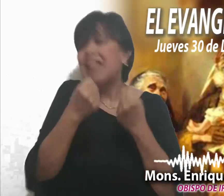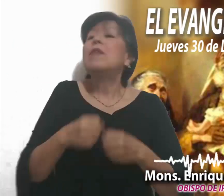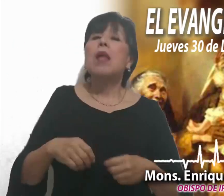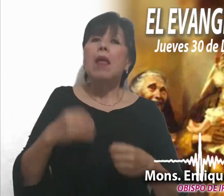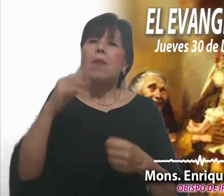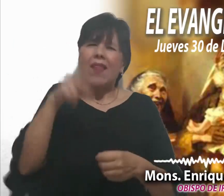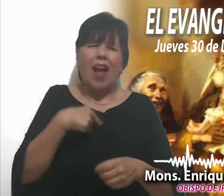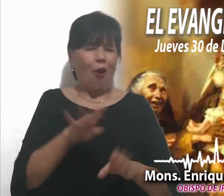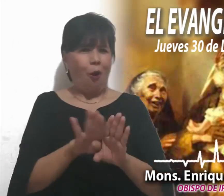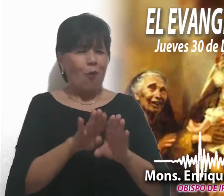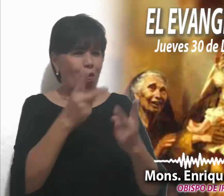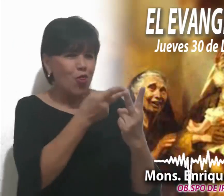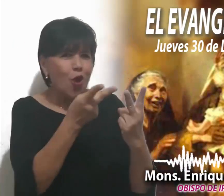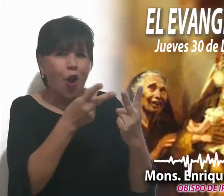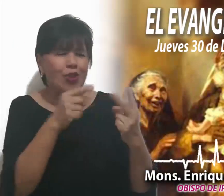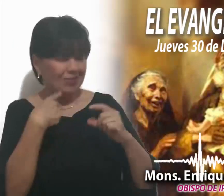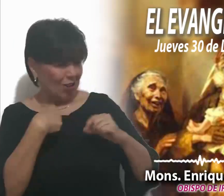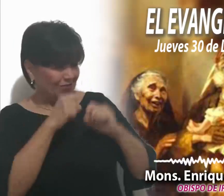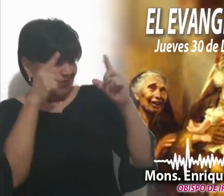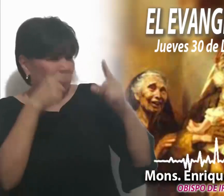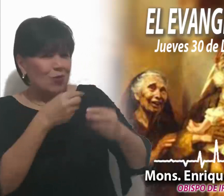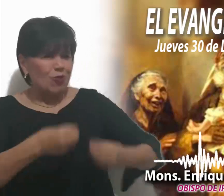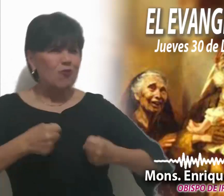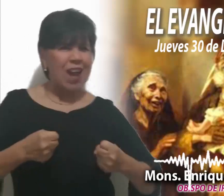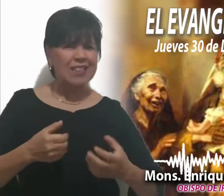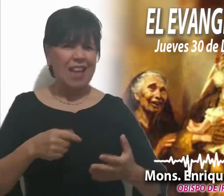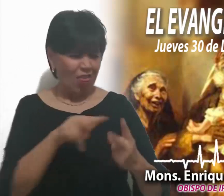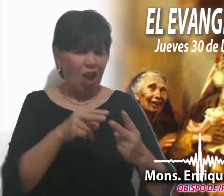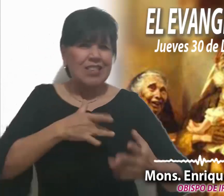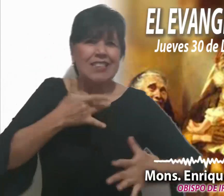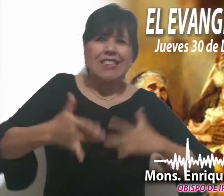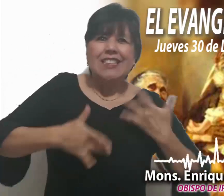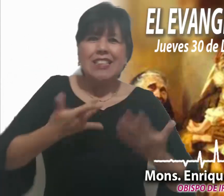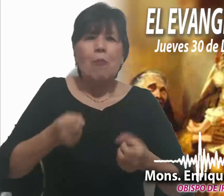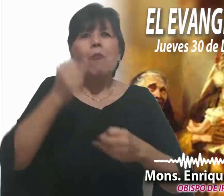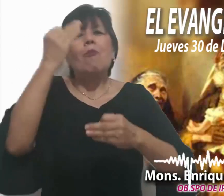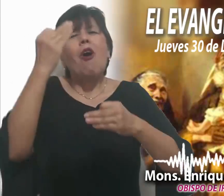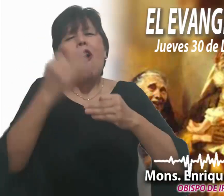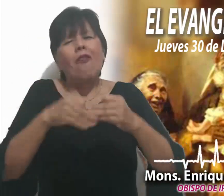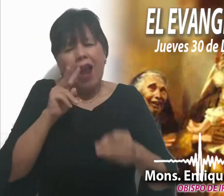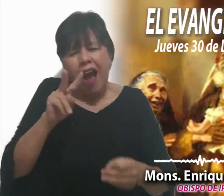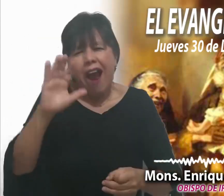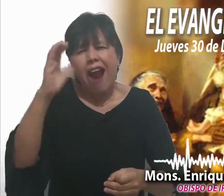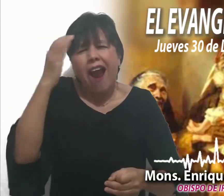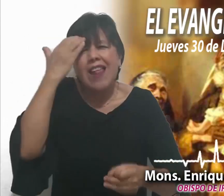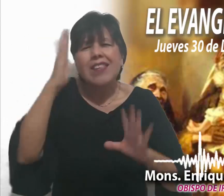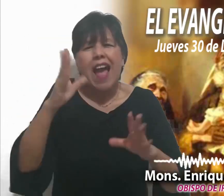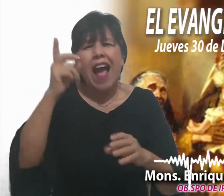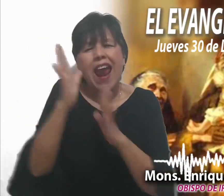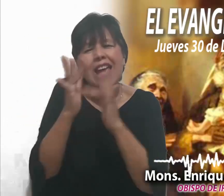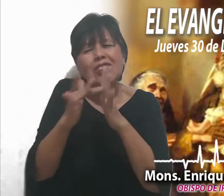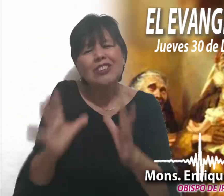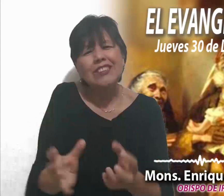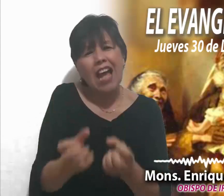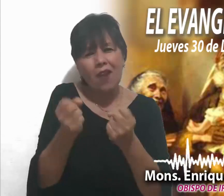entusiasmo con que lo hacen. Se entusiasman porque por fin han contemplado al Salvador. Toda